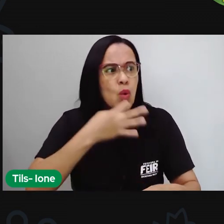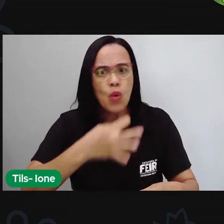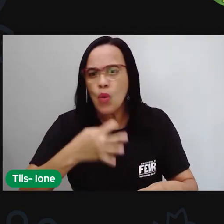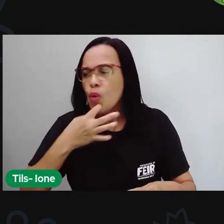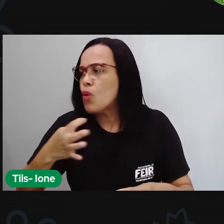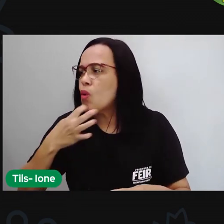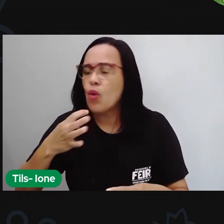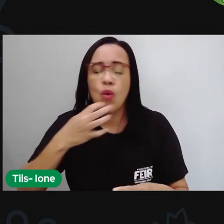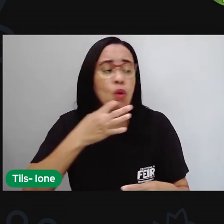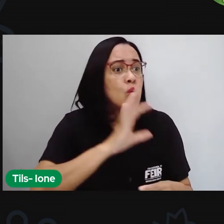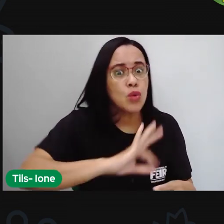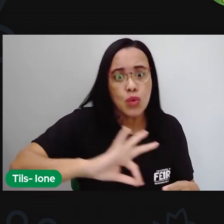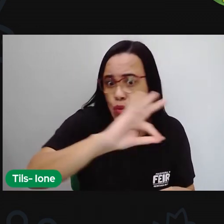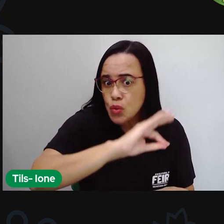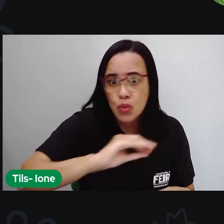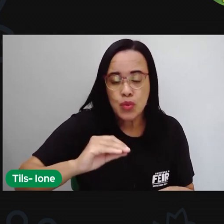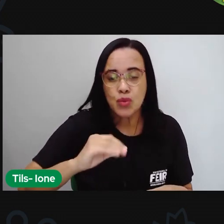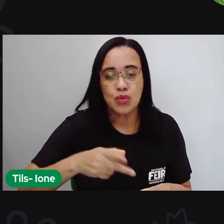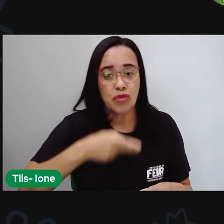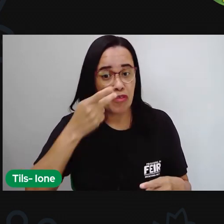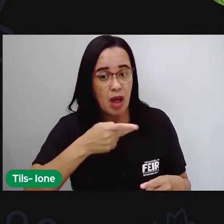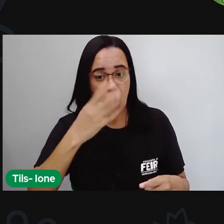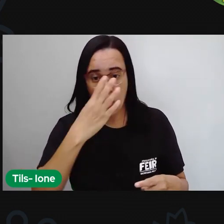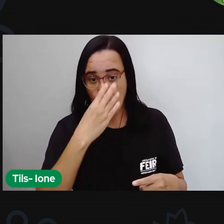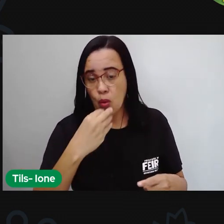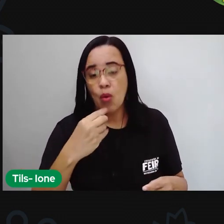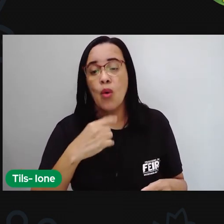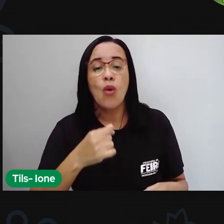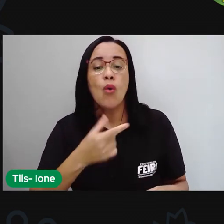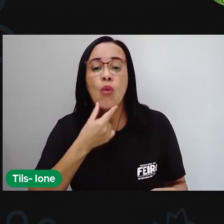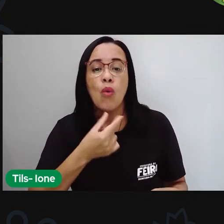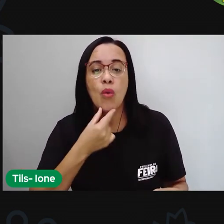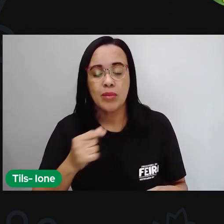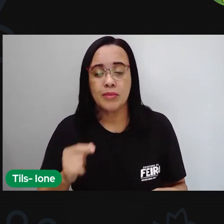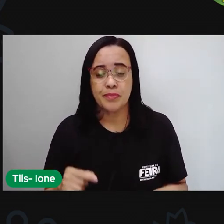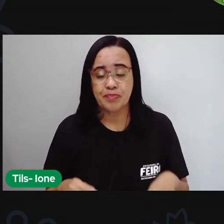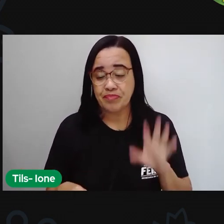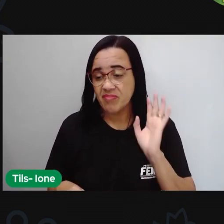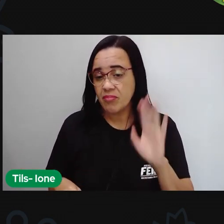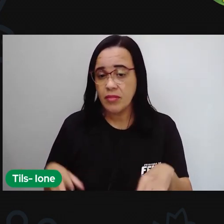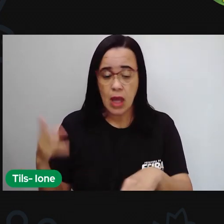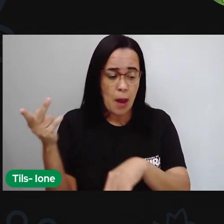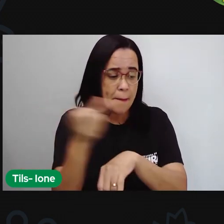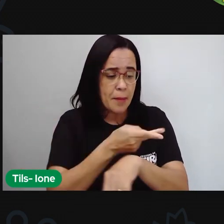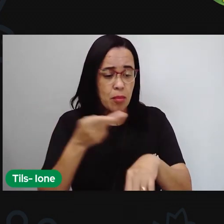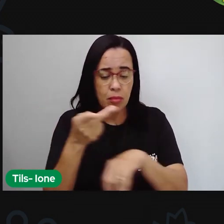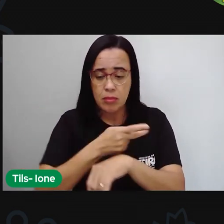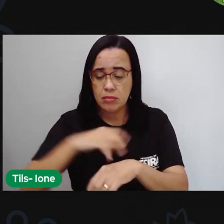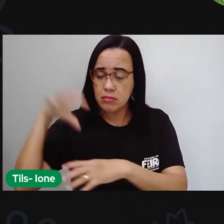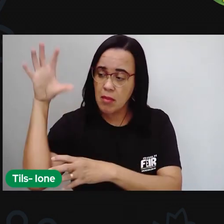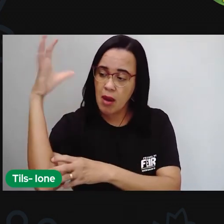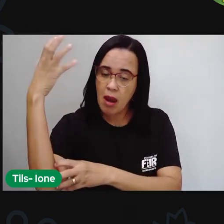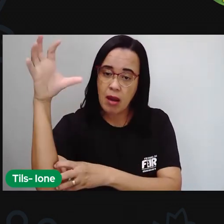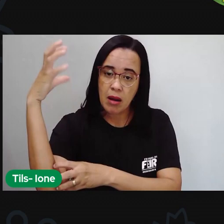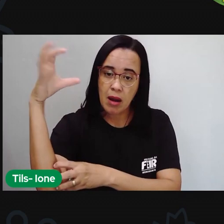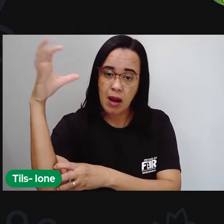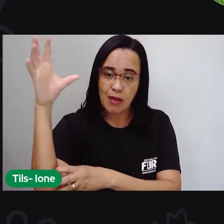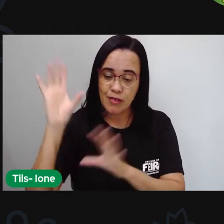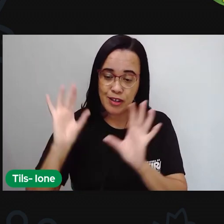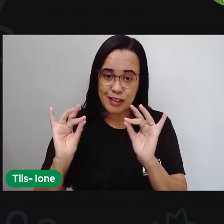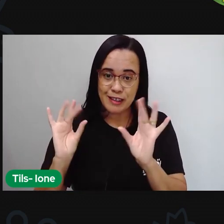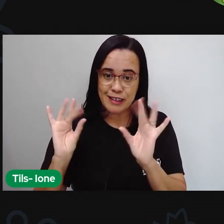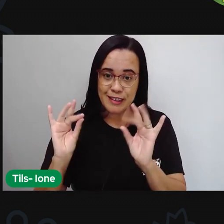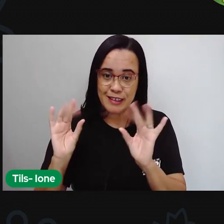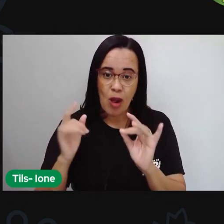Ele falou de novo. Ah, eu estou procurando a árvore de bala de goma. Sabe onde fica?